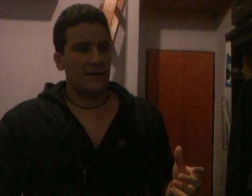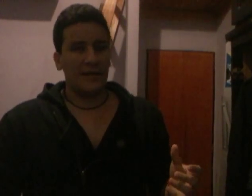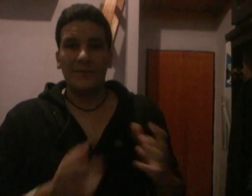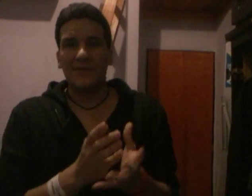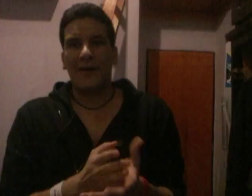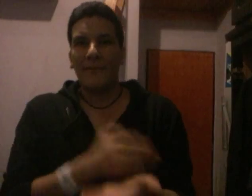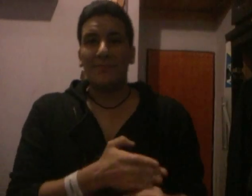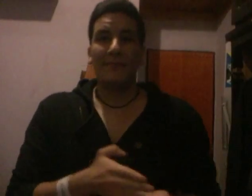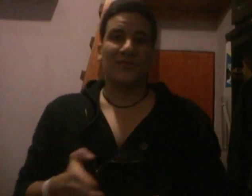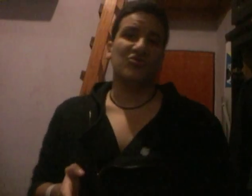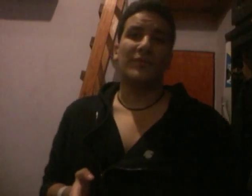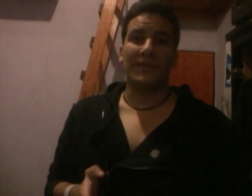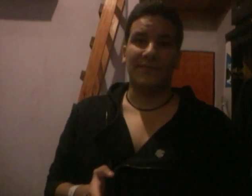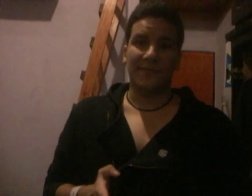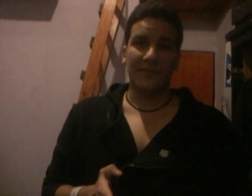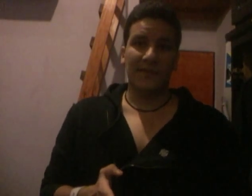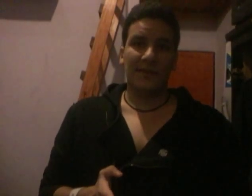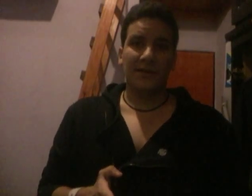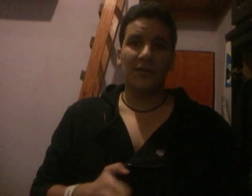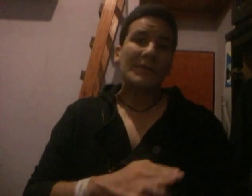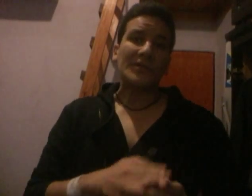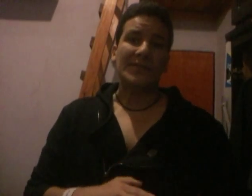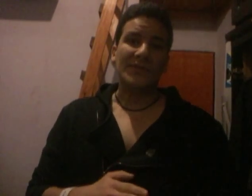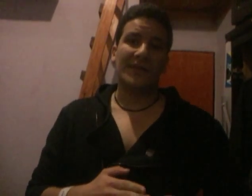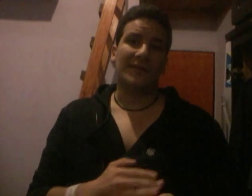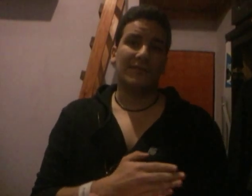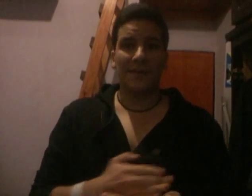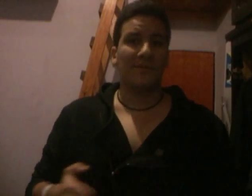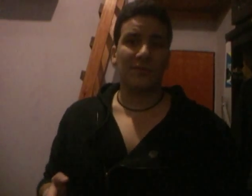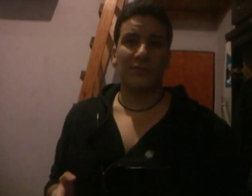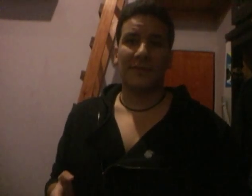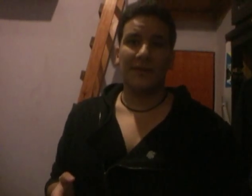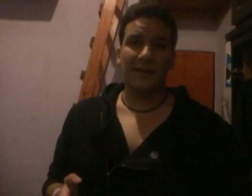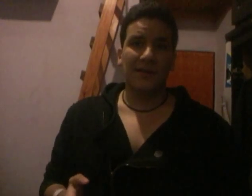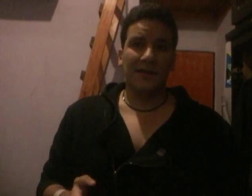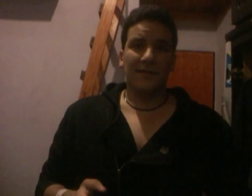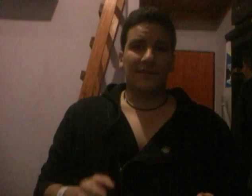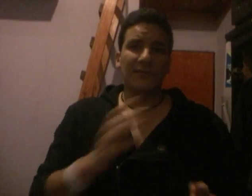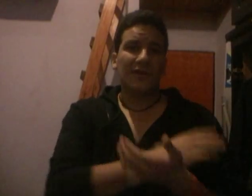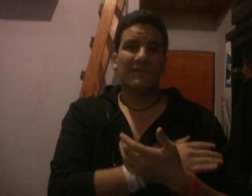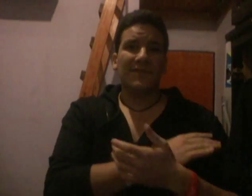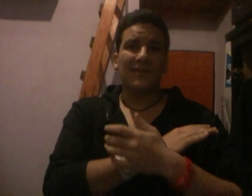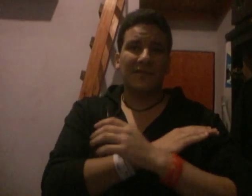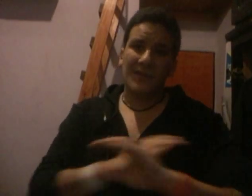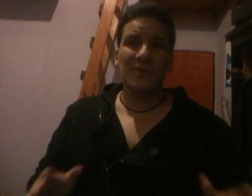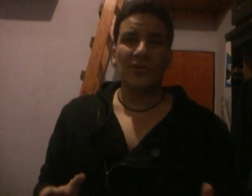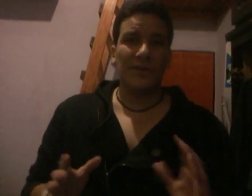La película se llama Batman vs Superman. Lo que menos tenemos es Batman vs Superman. Tenemos, creo que 10 minutos de Batman